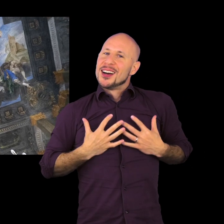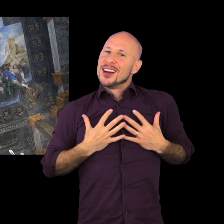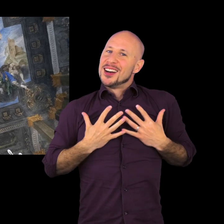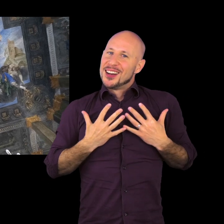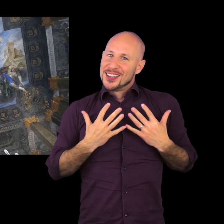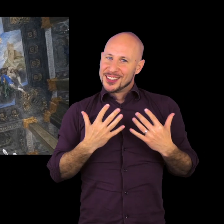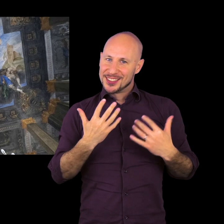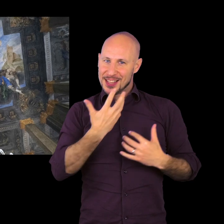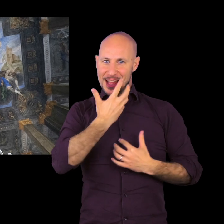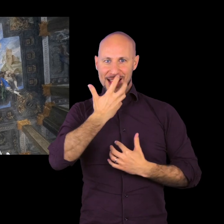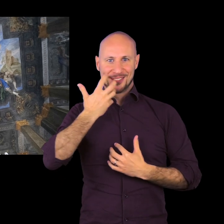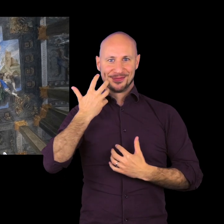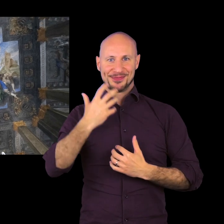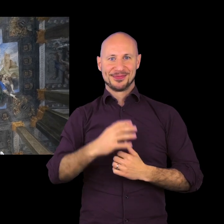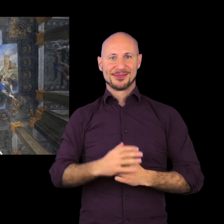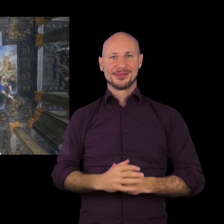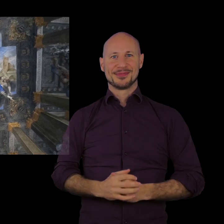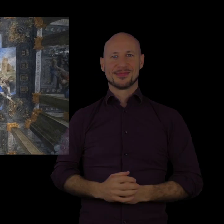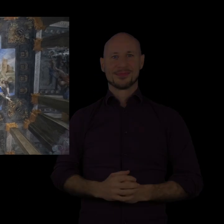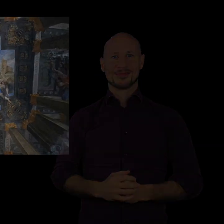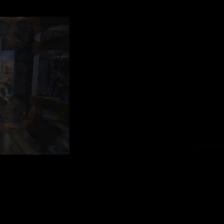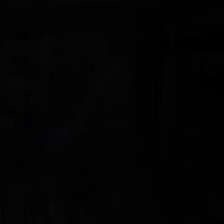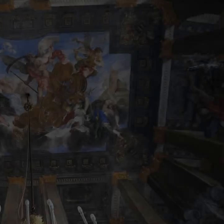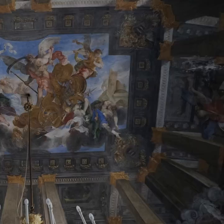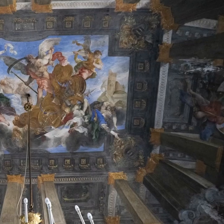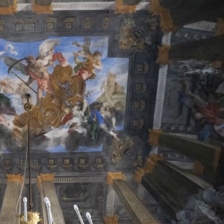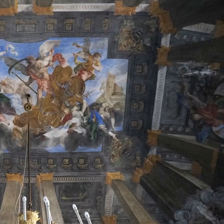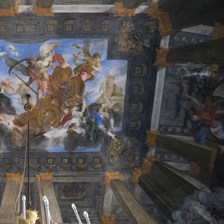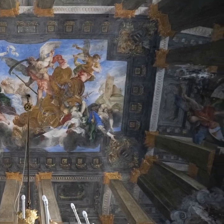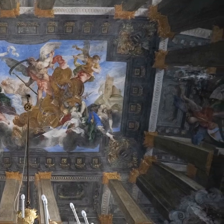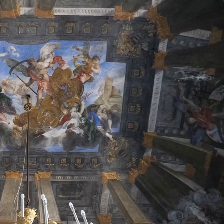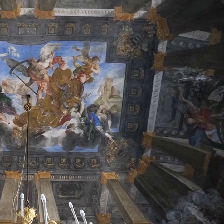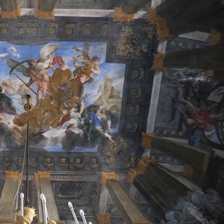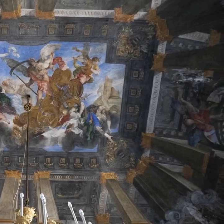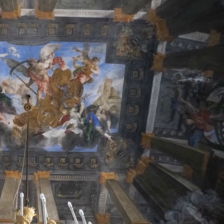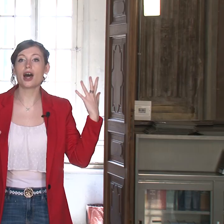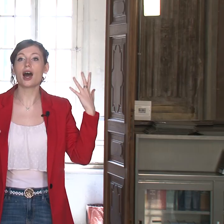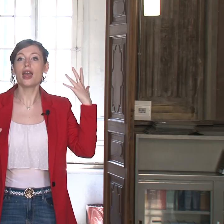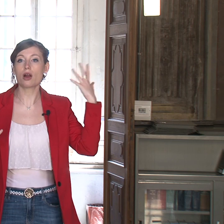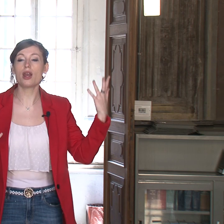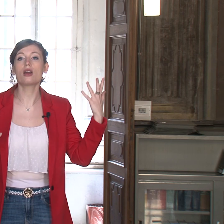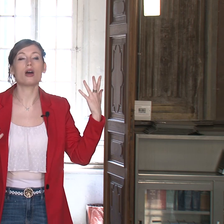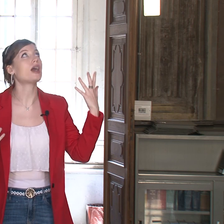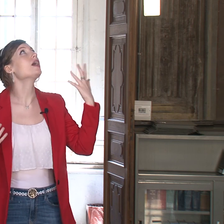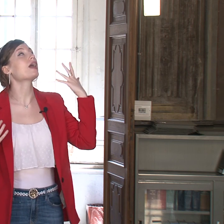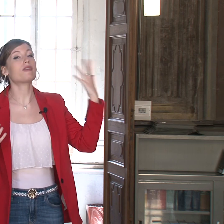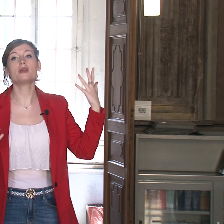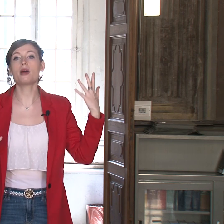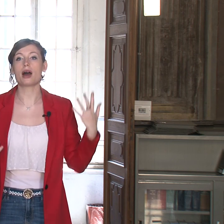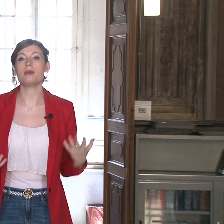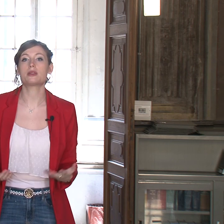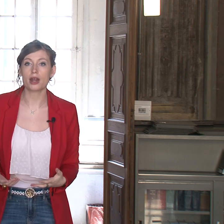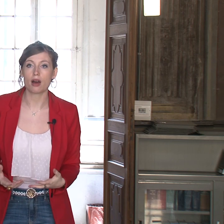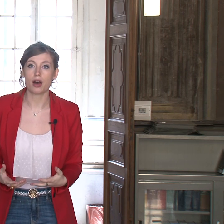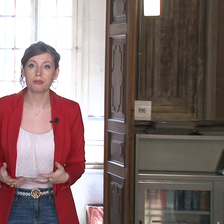Quindi sono soltanto eternità e gloria che vincono sul tempo e sono proprio a quell'eternità e a quella gloria che la